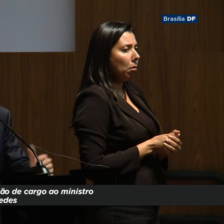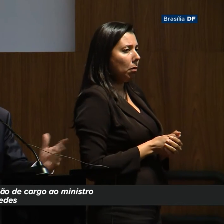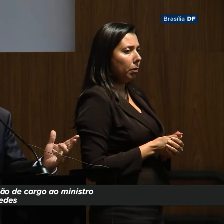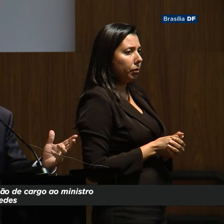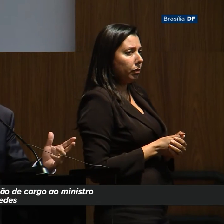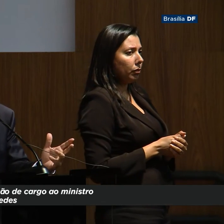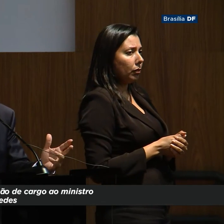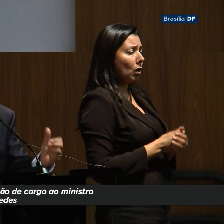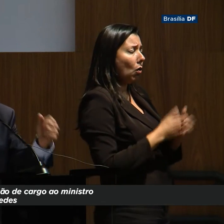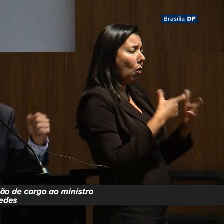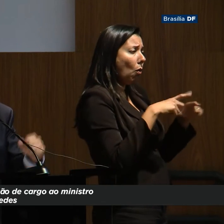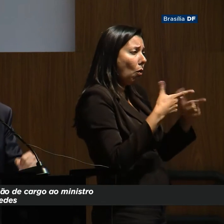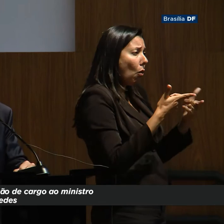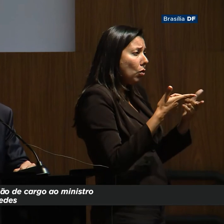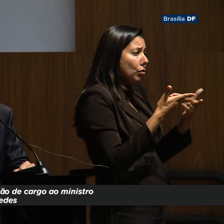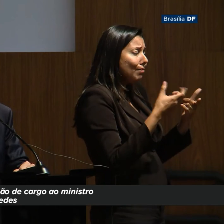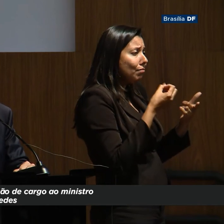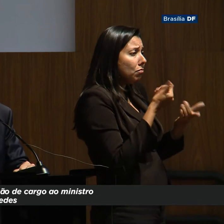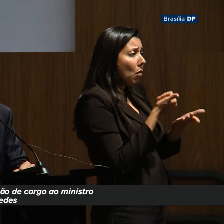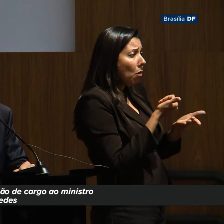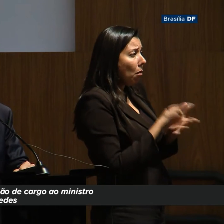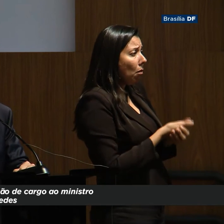Onde estávamos? Somos bons.